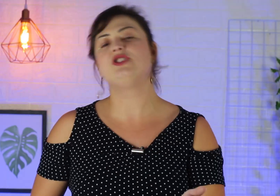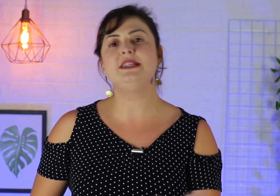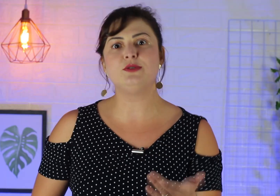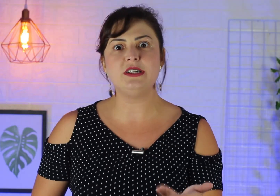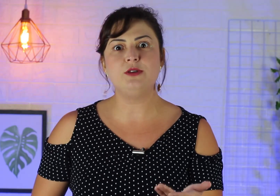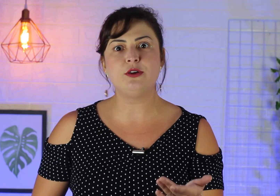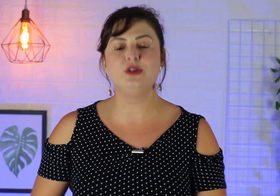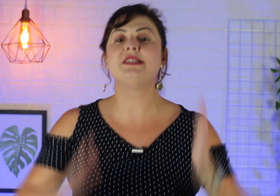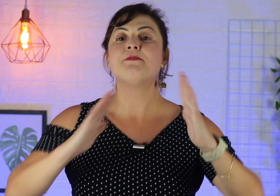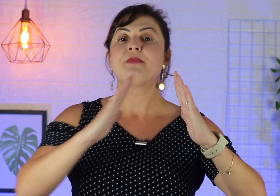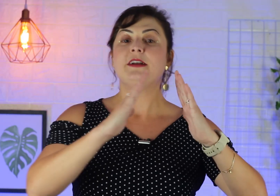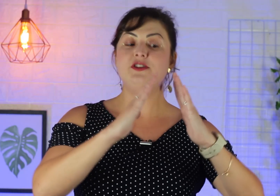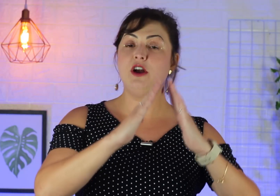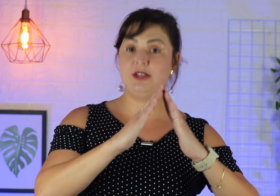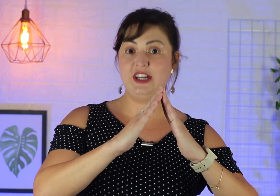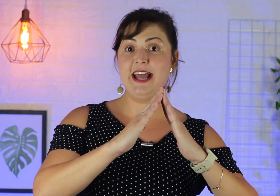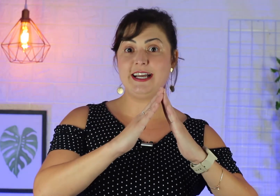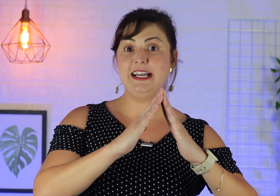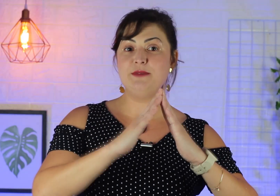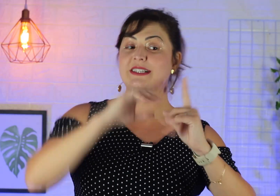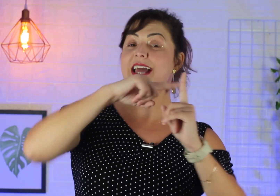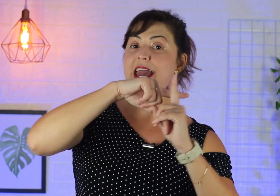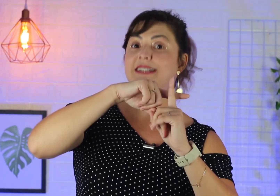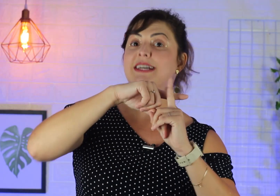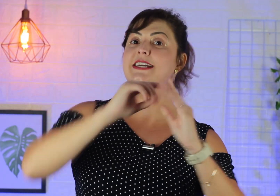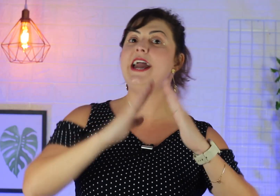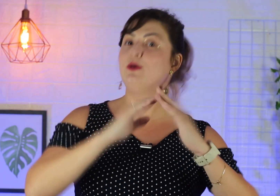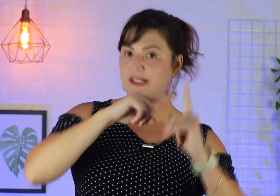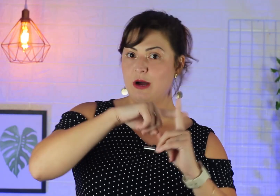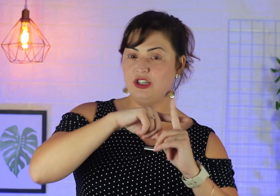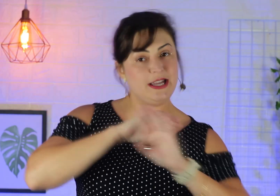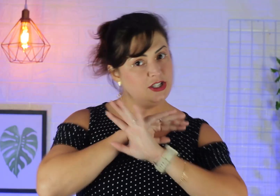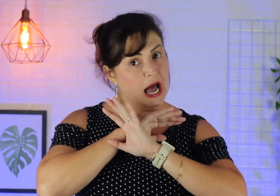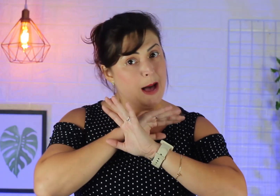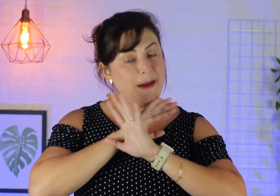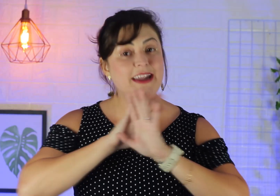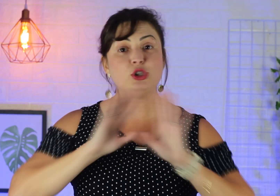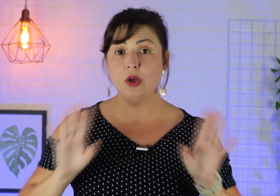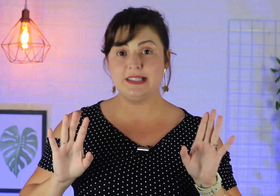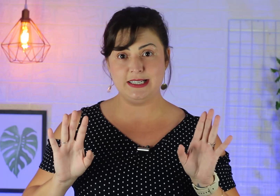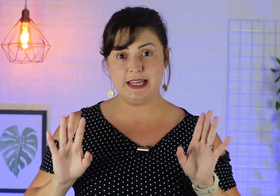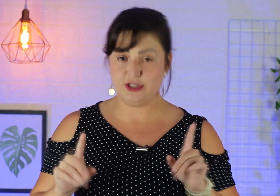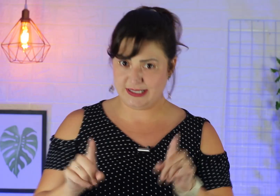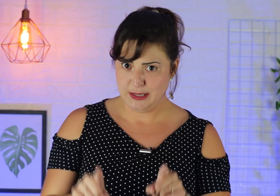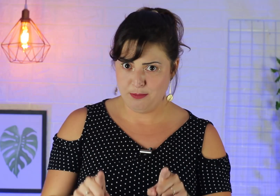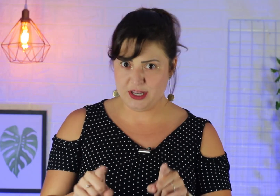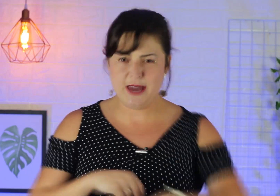utiliza o sinal da cruz de forma genérica na Libras, esse aqui é o sinal de igreja para todas as igrejas. Por quê?